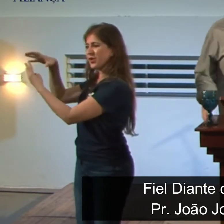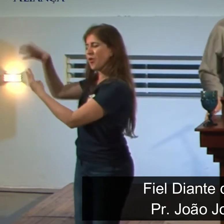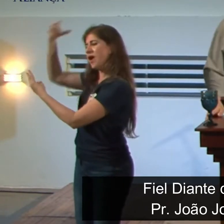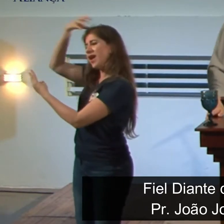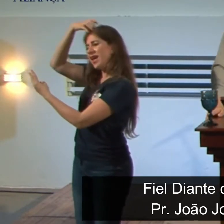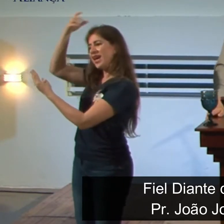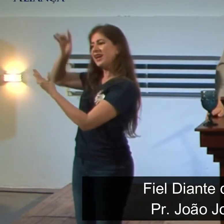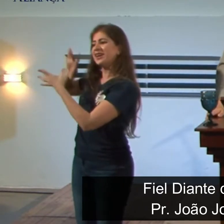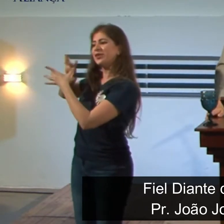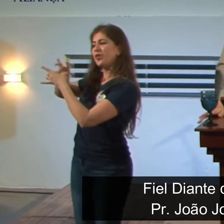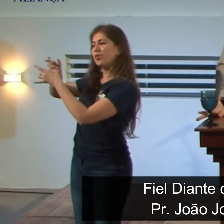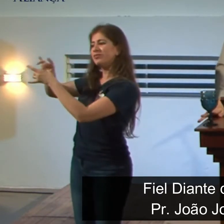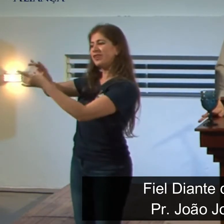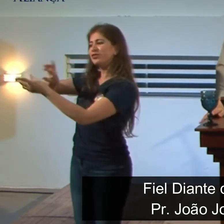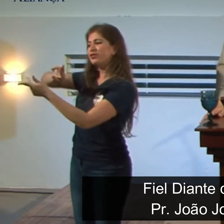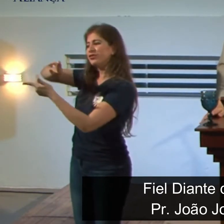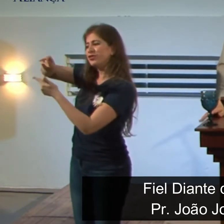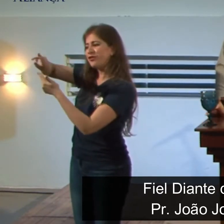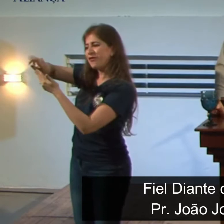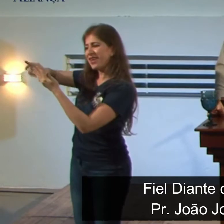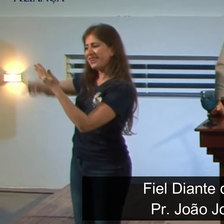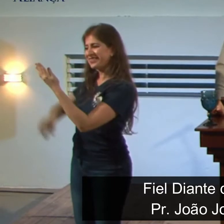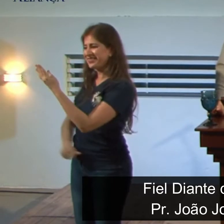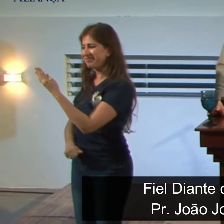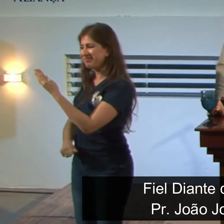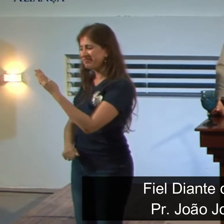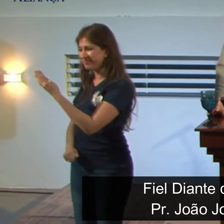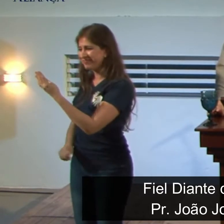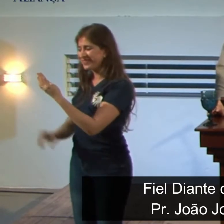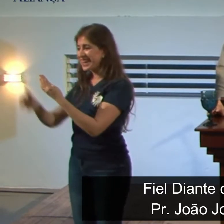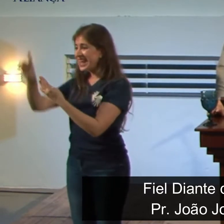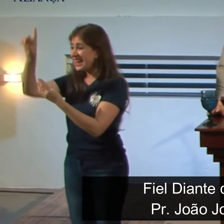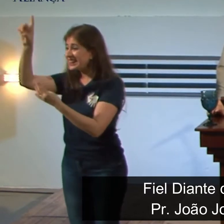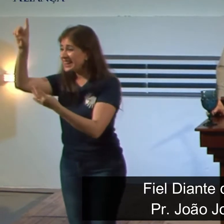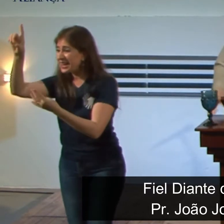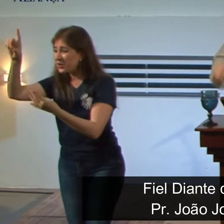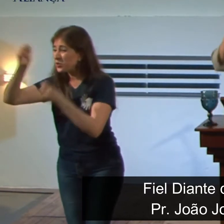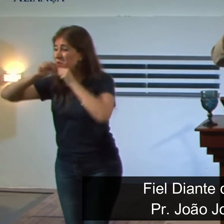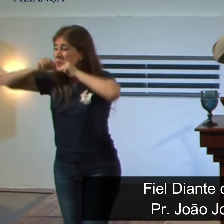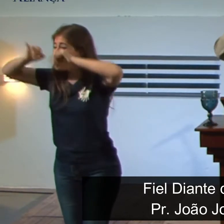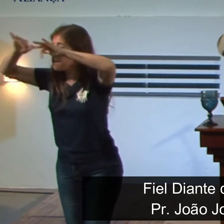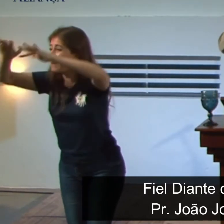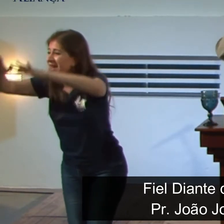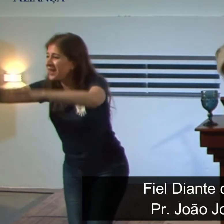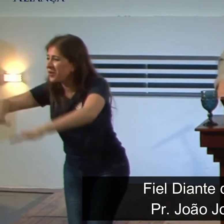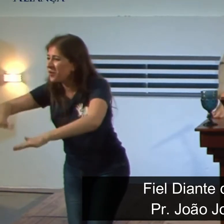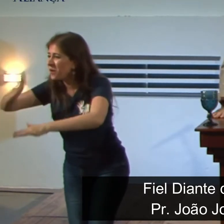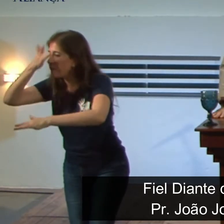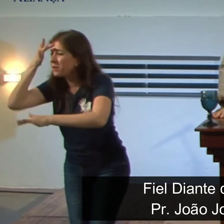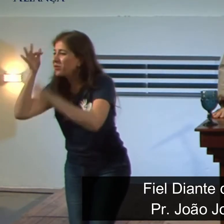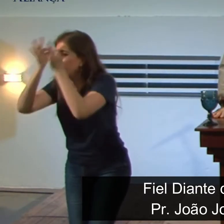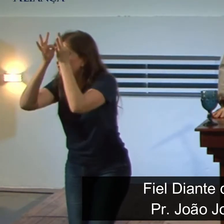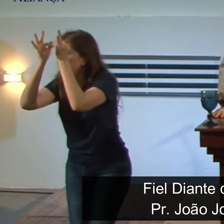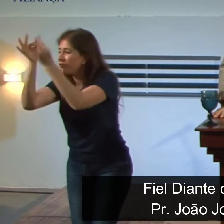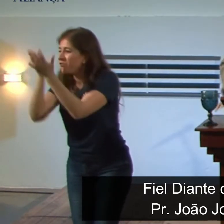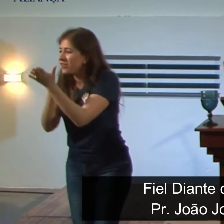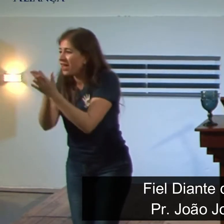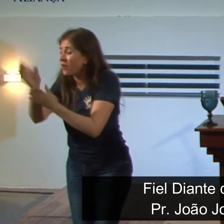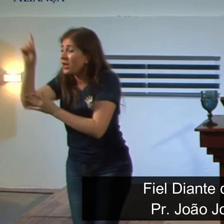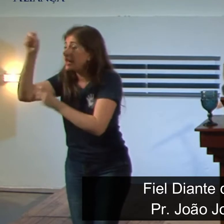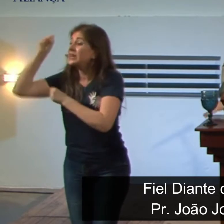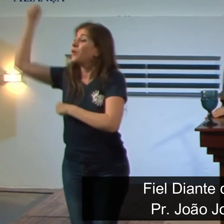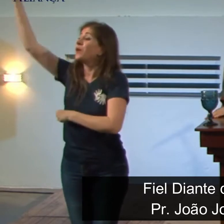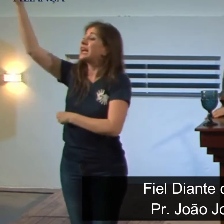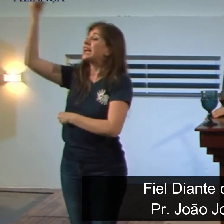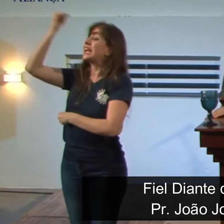contextualização que nós podemos ter aqui? Primeiro, Deus honra o fiel e lhe dá graça para suportar as tribulações.